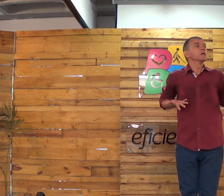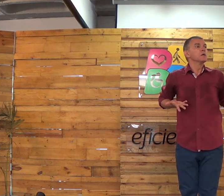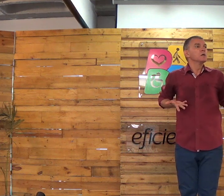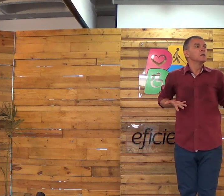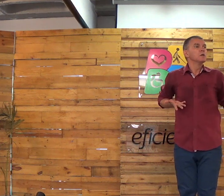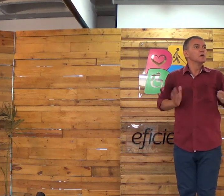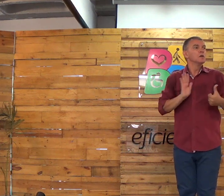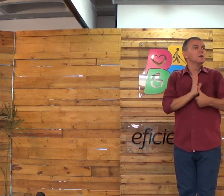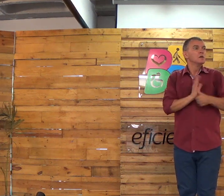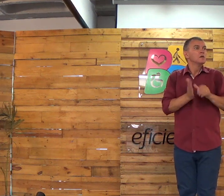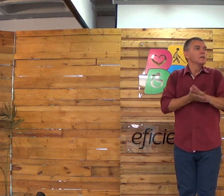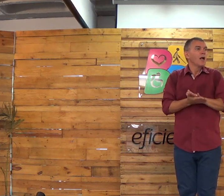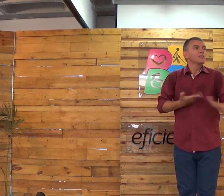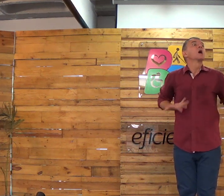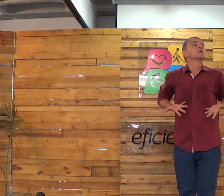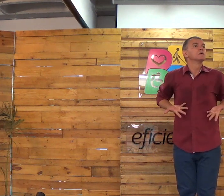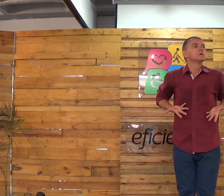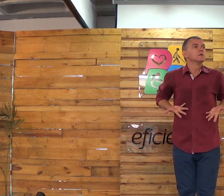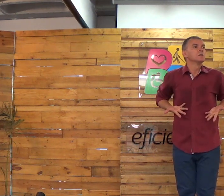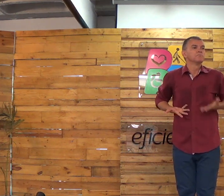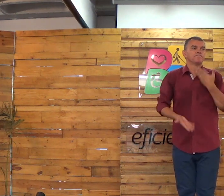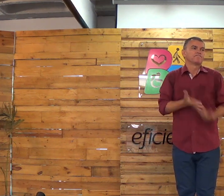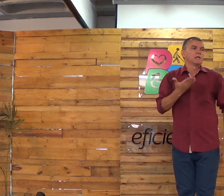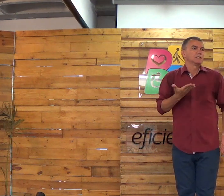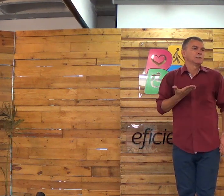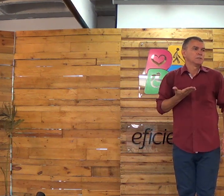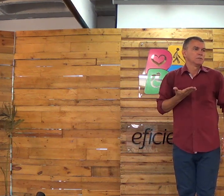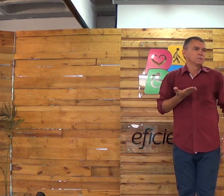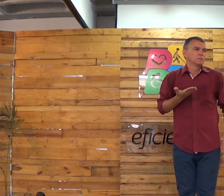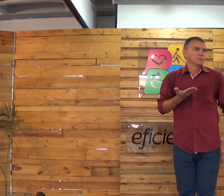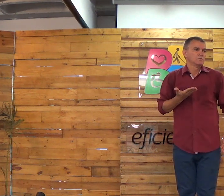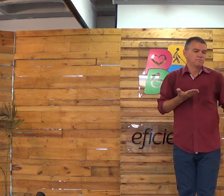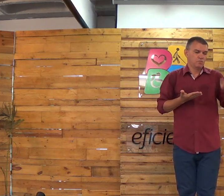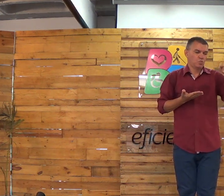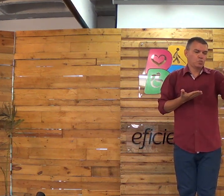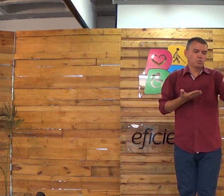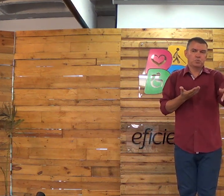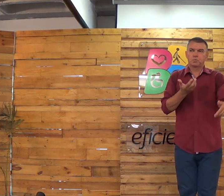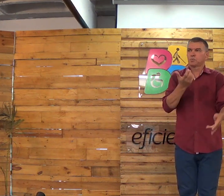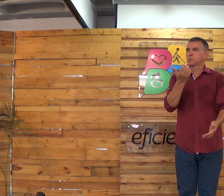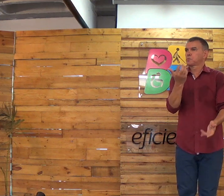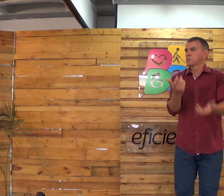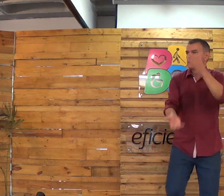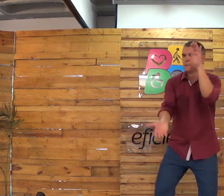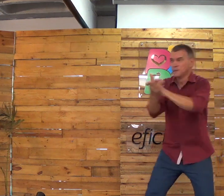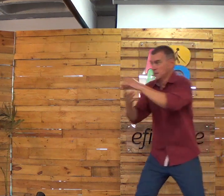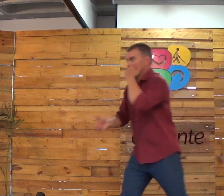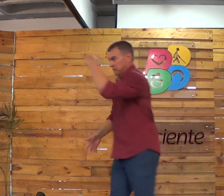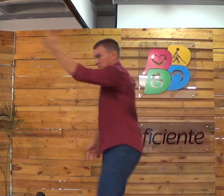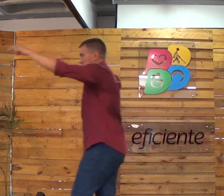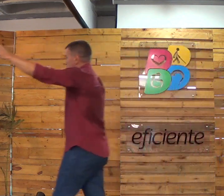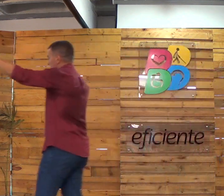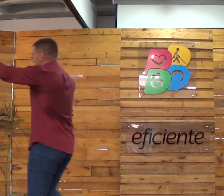E aí? O que vai acontecer? A gente tem identidade. Pode entrar. E você vai para o inferno.